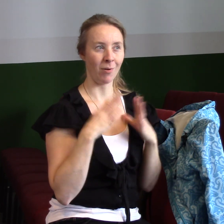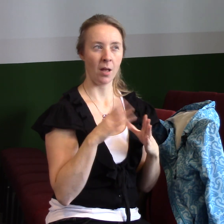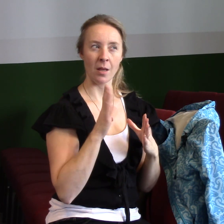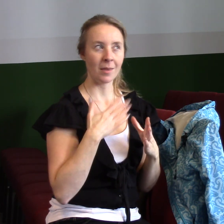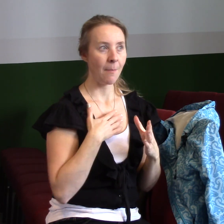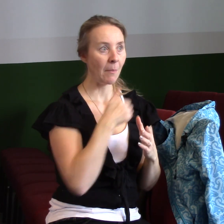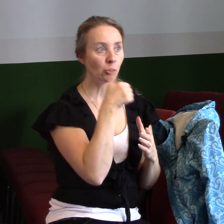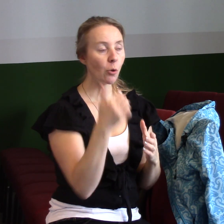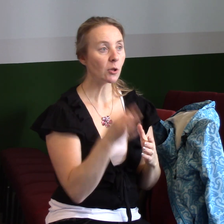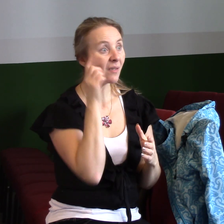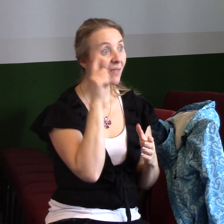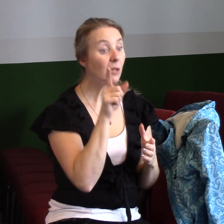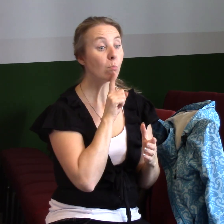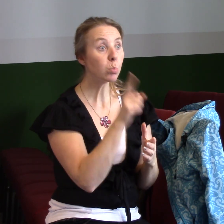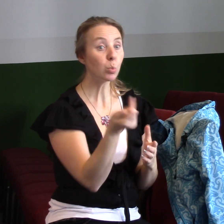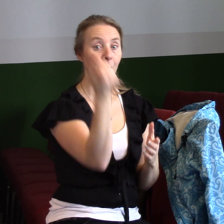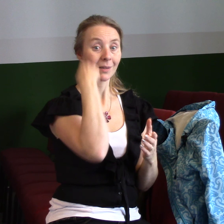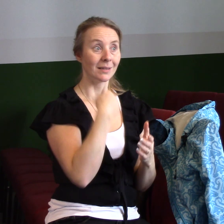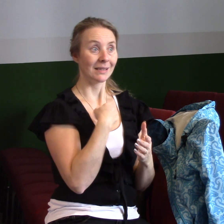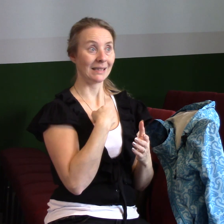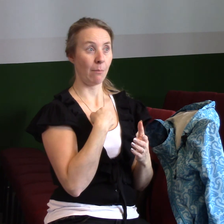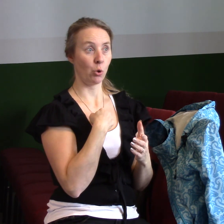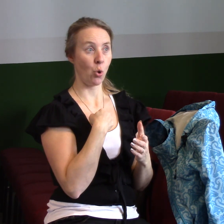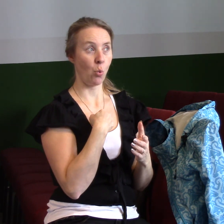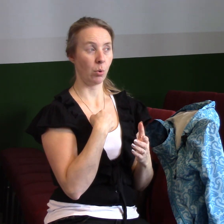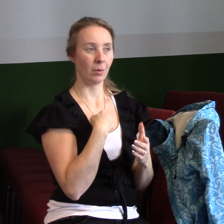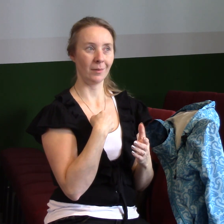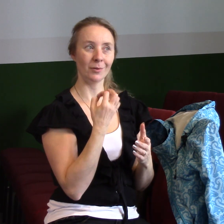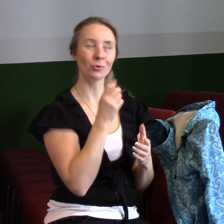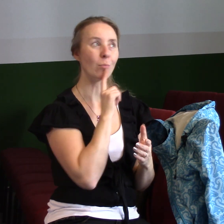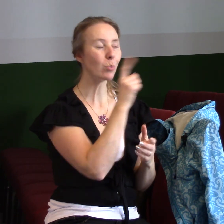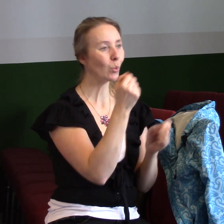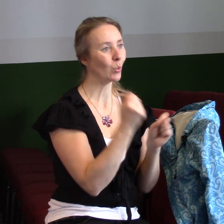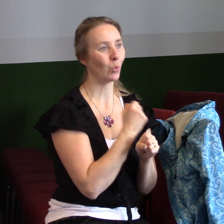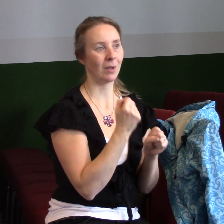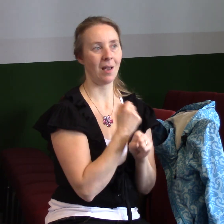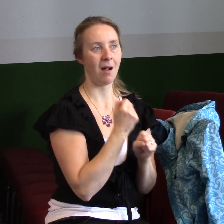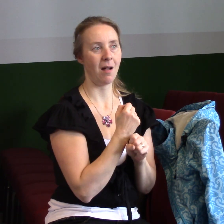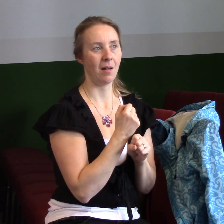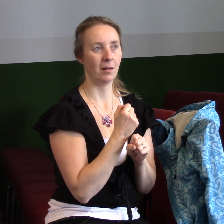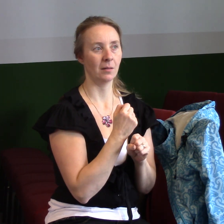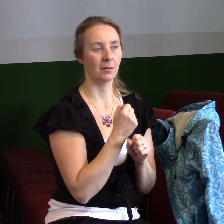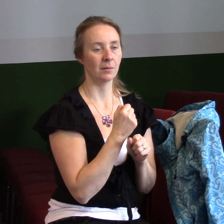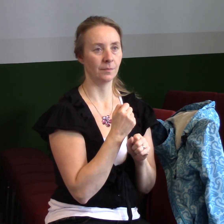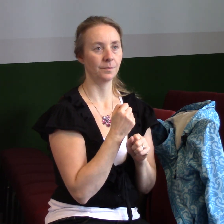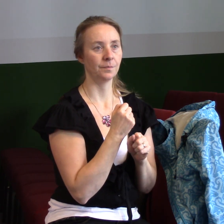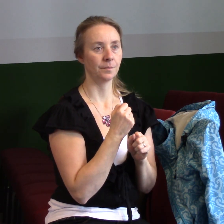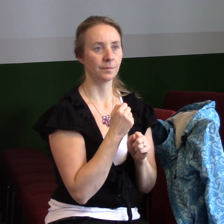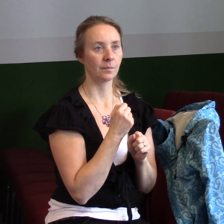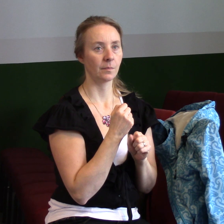toho, že Bůh stojí s tebou a že nemáš jistotu toho, co On pro tebe udělal. V těch praktických věcech. Říká pak se